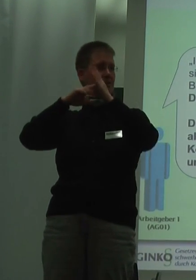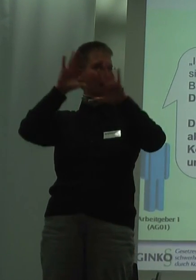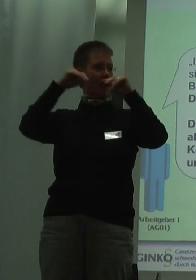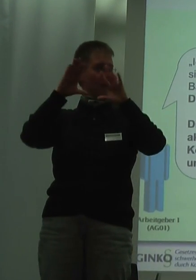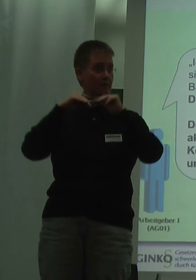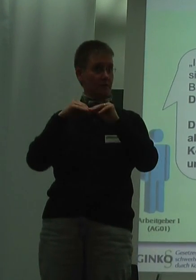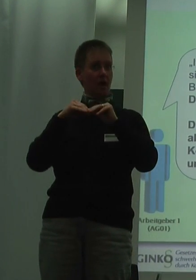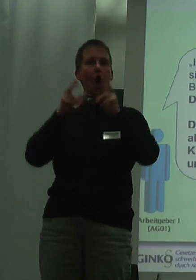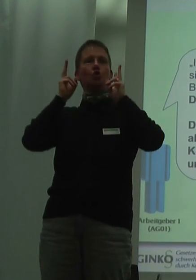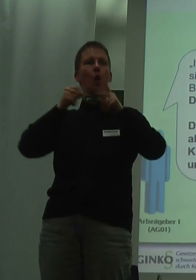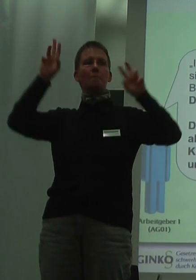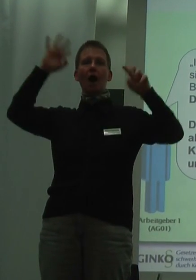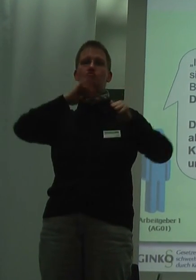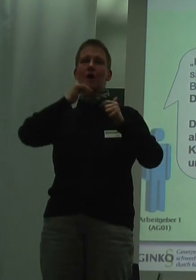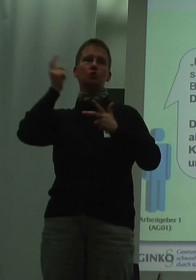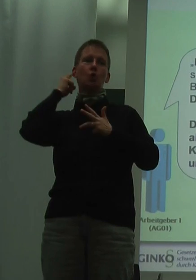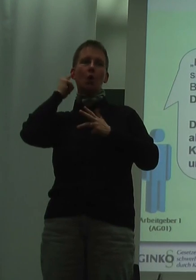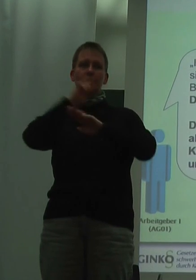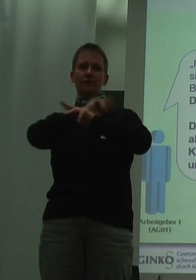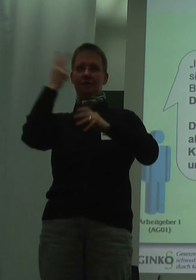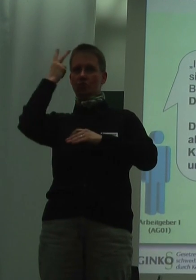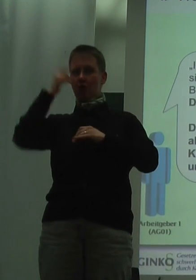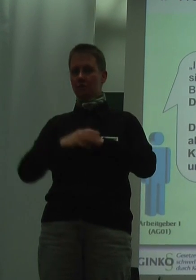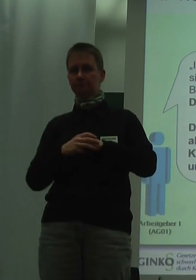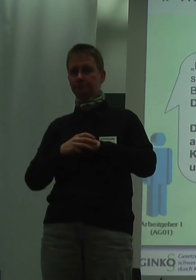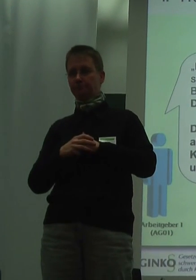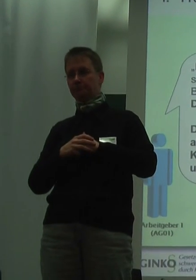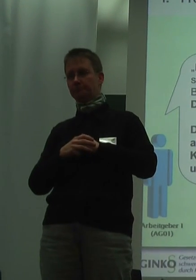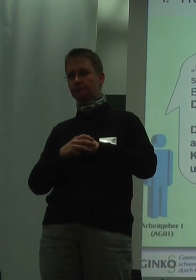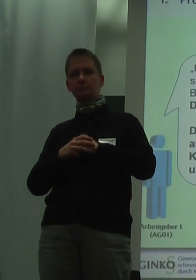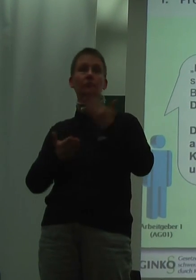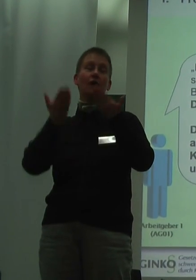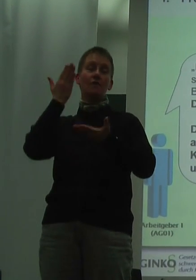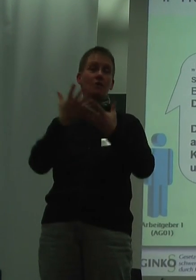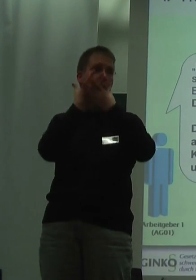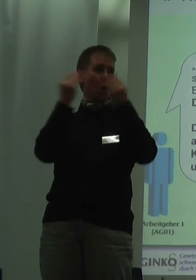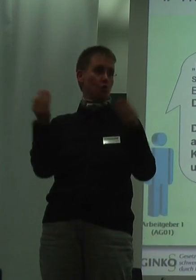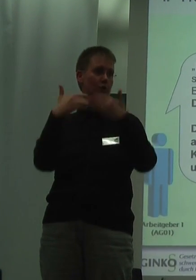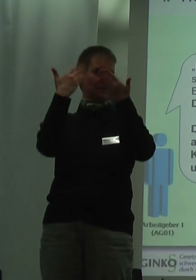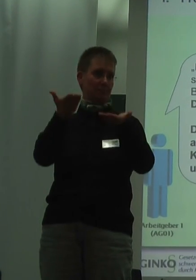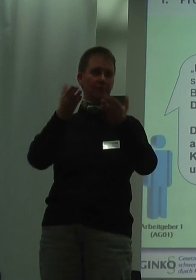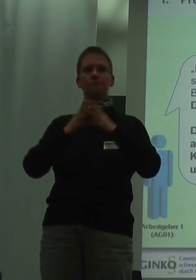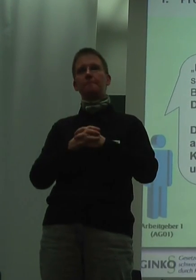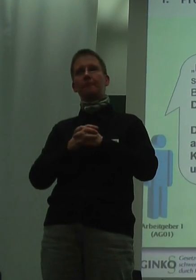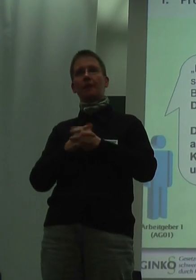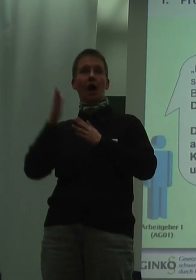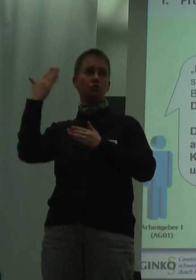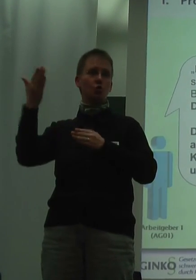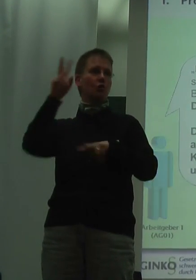die der Normalsprechende und Hörende nicht versteht. Welche Lösungsansätze gibt es jetzt bei diesem oder vergleichbaren Problemlagen?